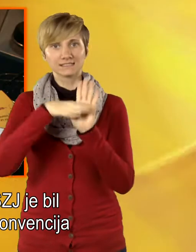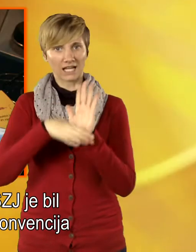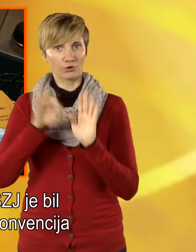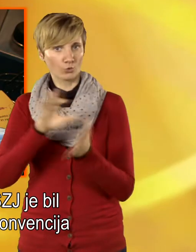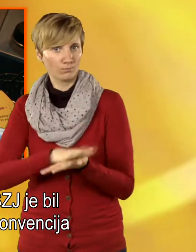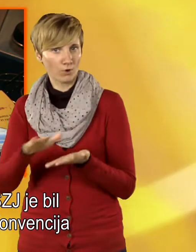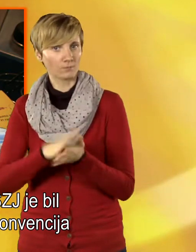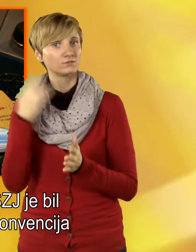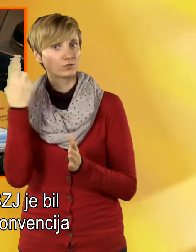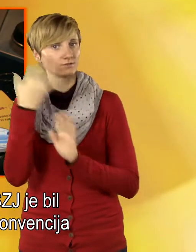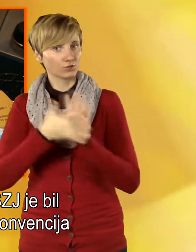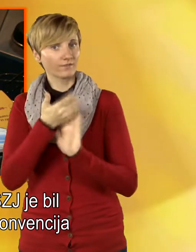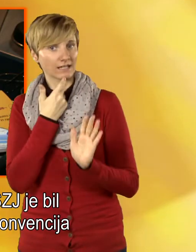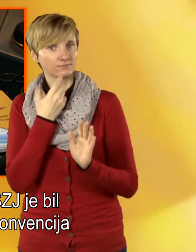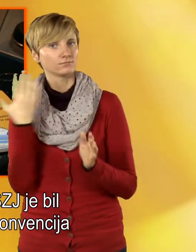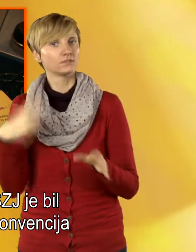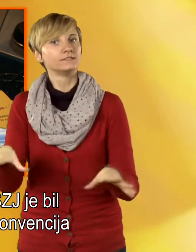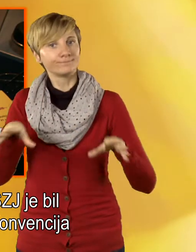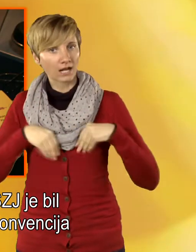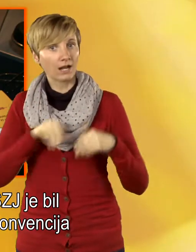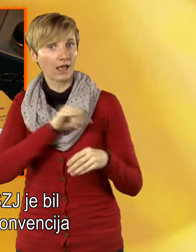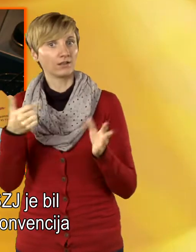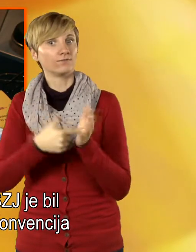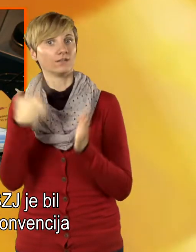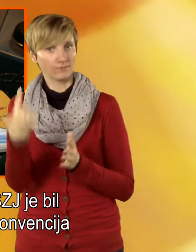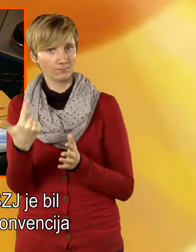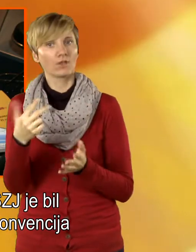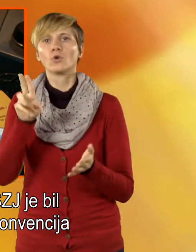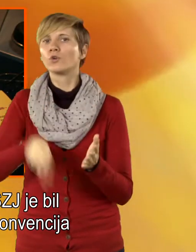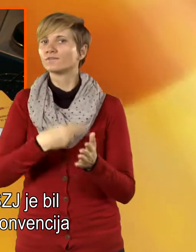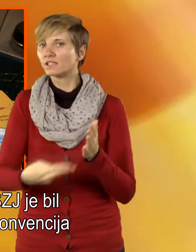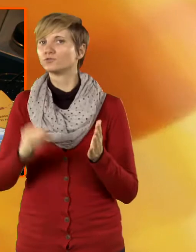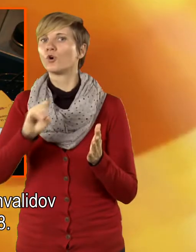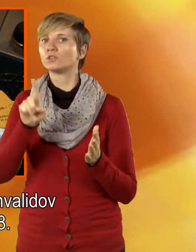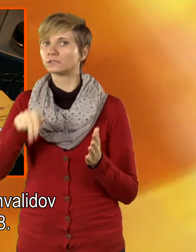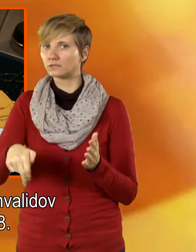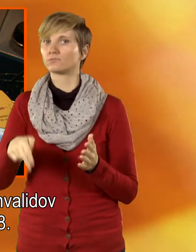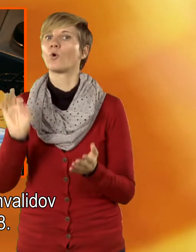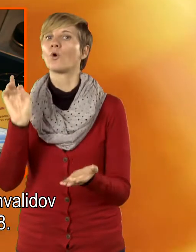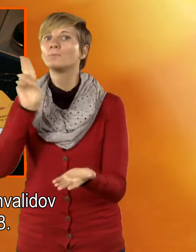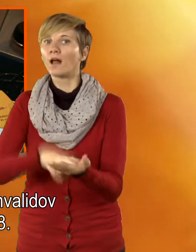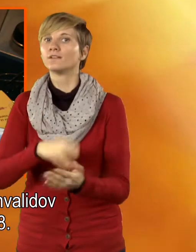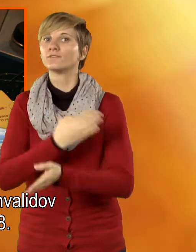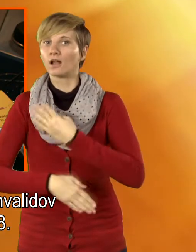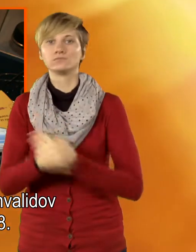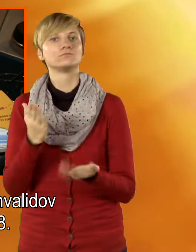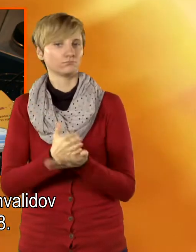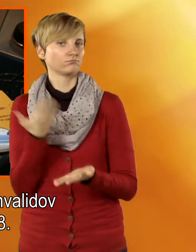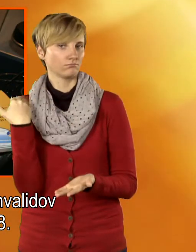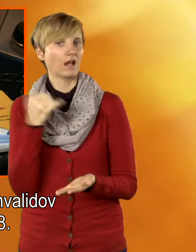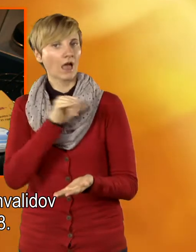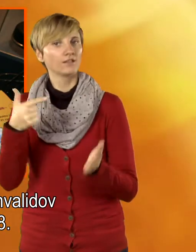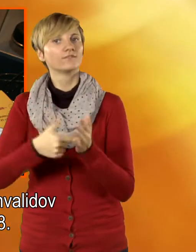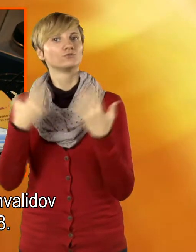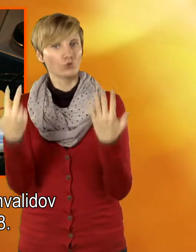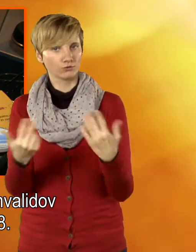Zakon o uporabi slovenskega znakovnega jezika je bil sprejet leta 2002, konvencija Organizacije združenih